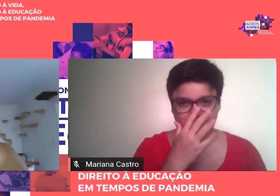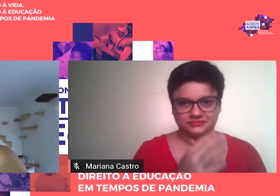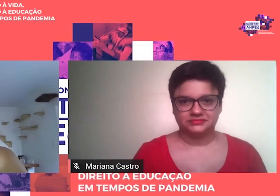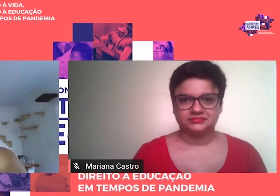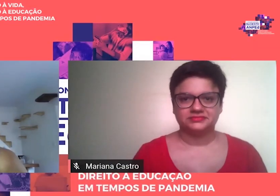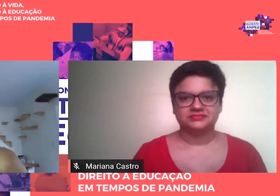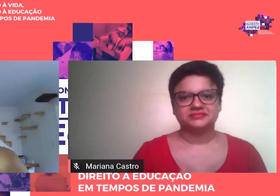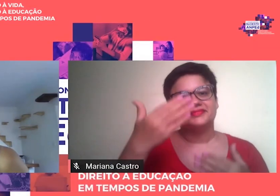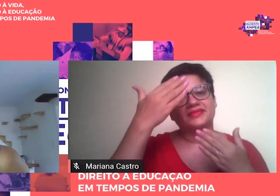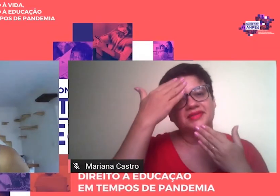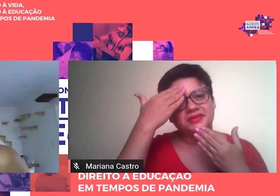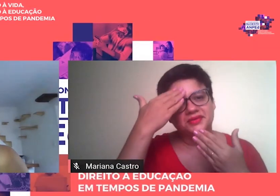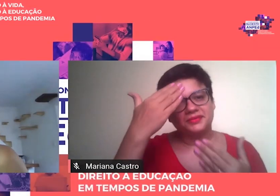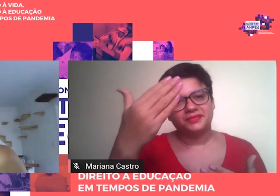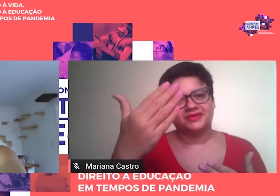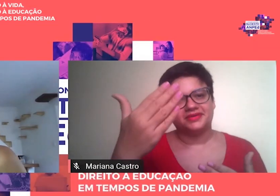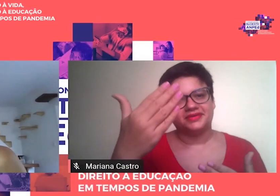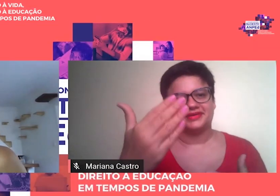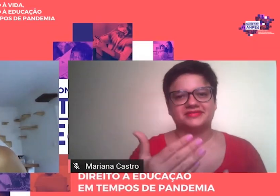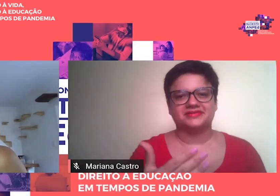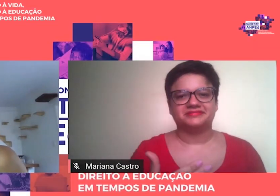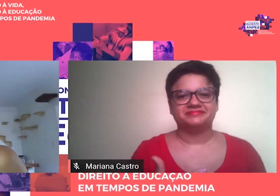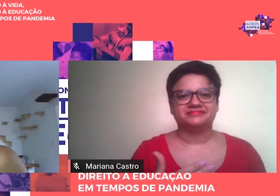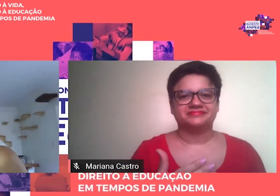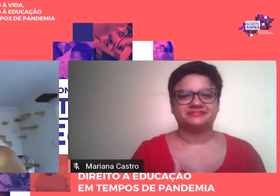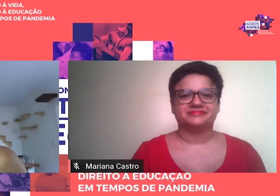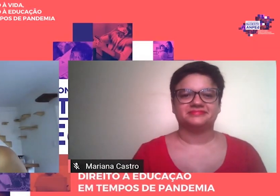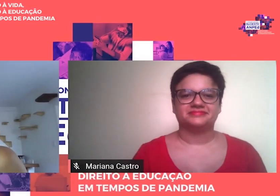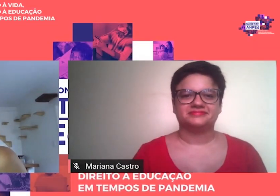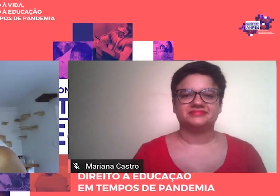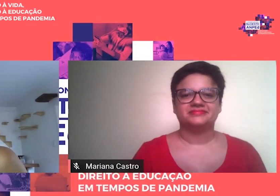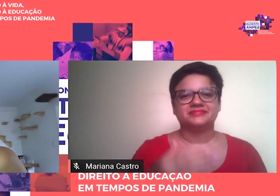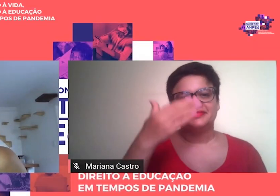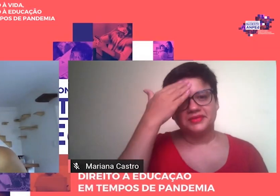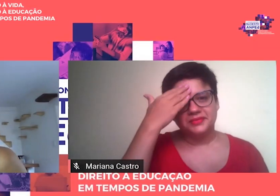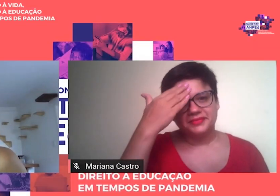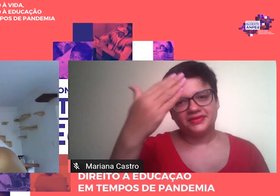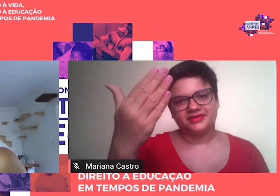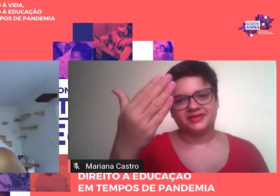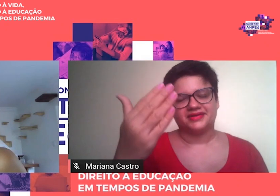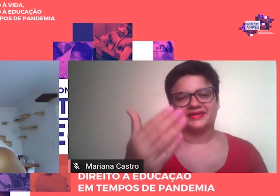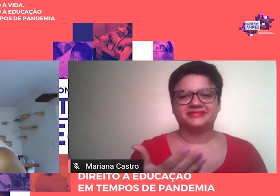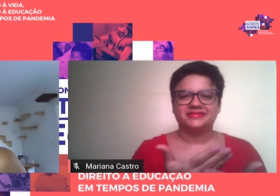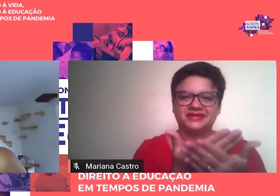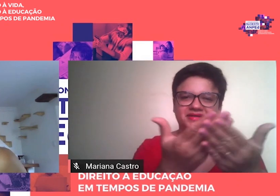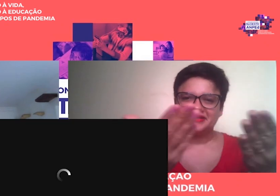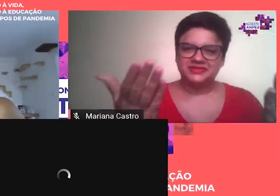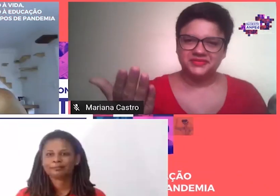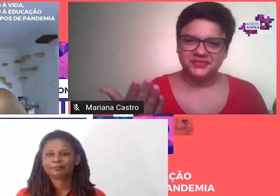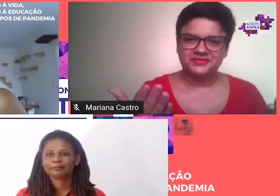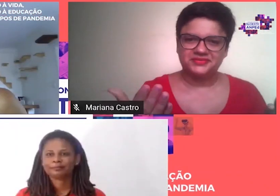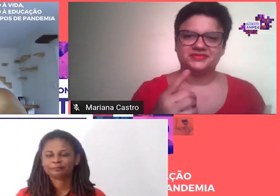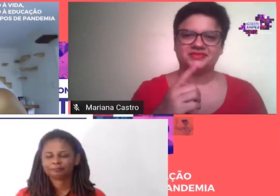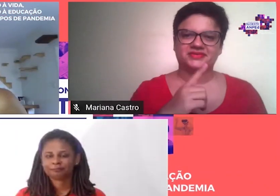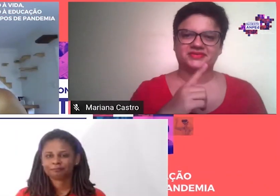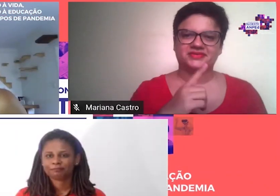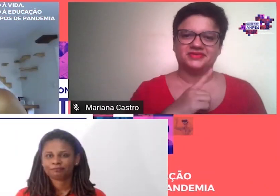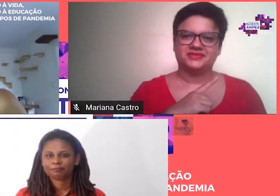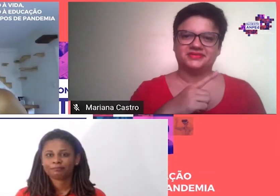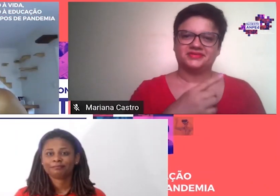Obrigada, Rosemary, pela apresentação. Obrigada a todas e todos que estão aqui